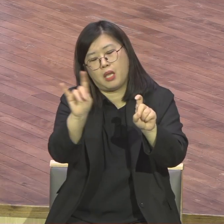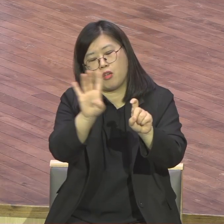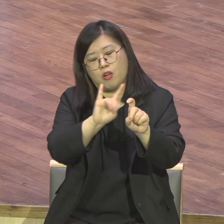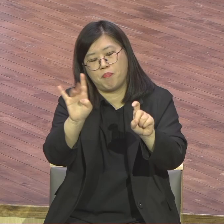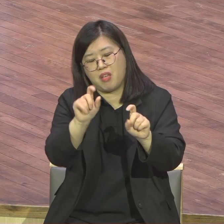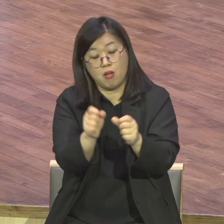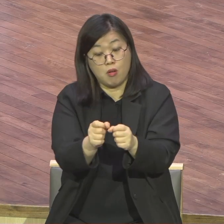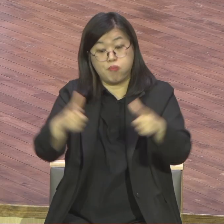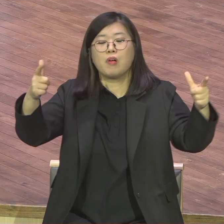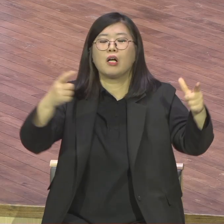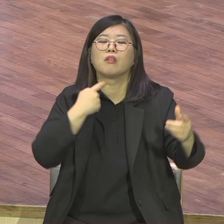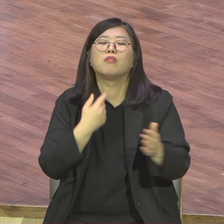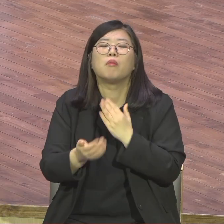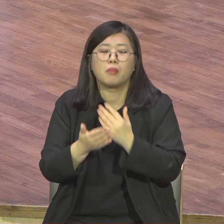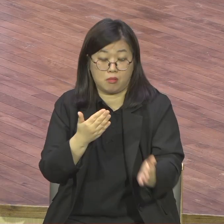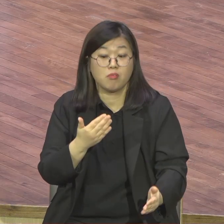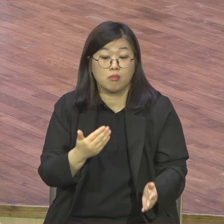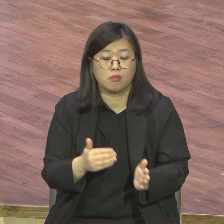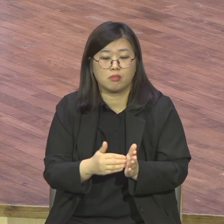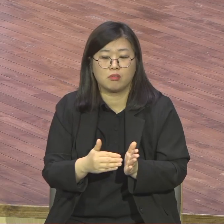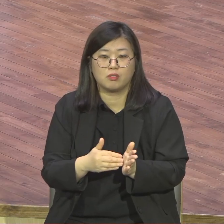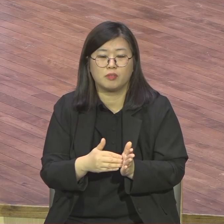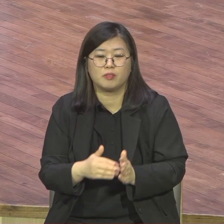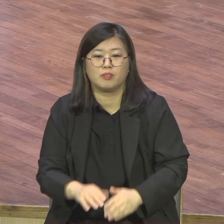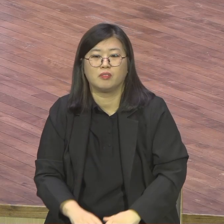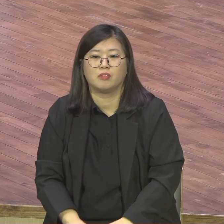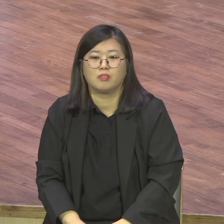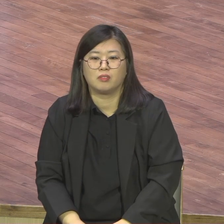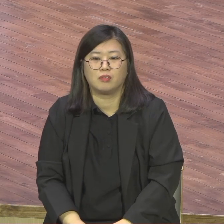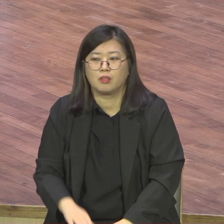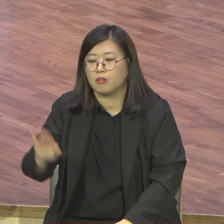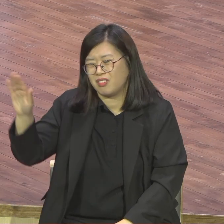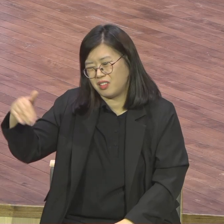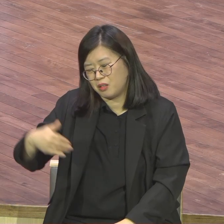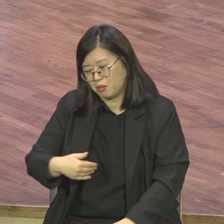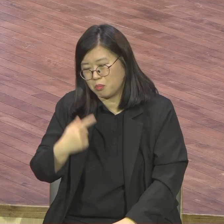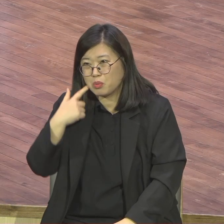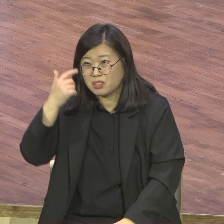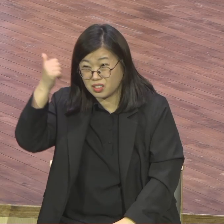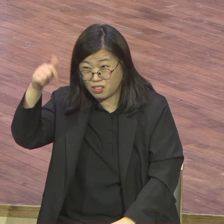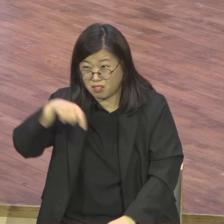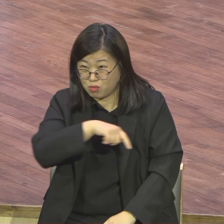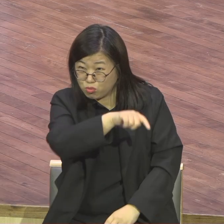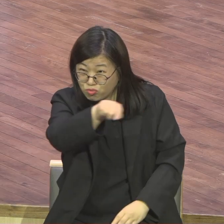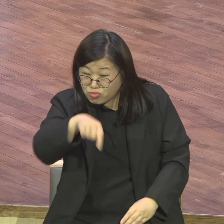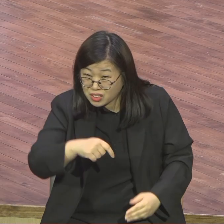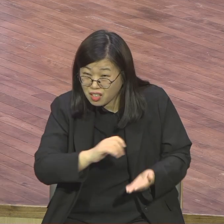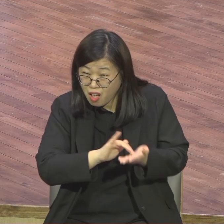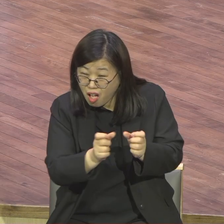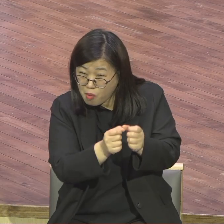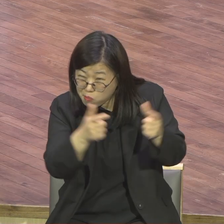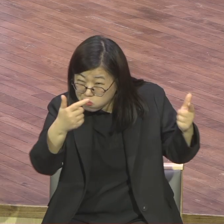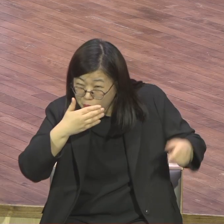코로나 때문에 시대가 달라 그렇습니까 다라빵 하잖아요 다라빵 다라빵 통해서